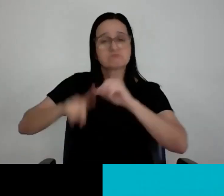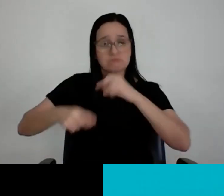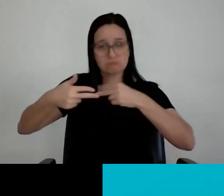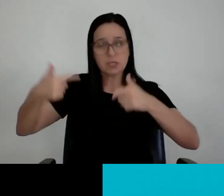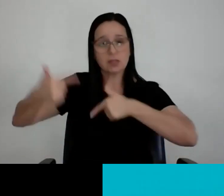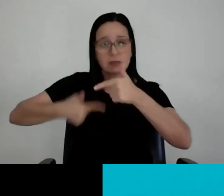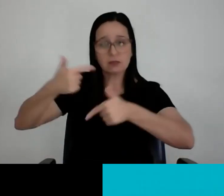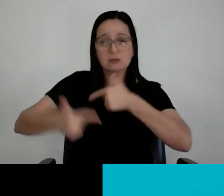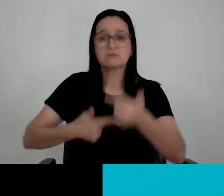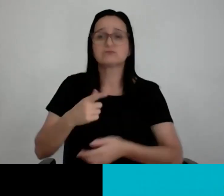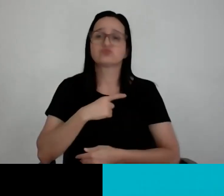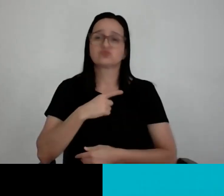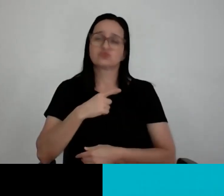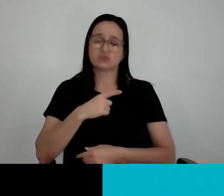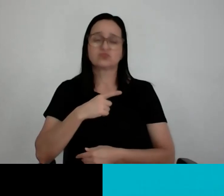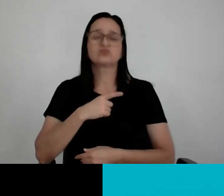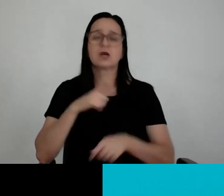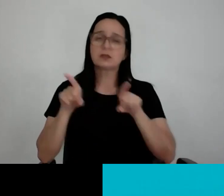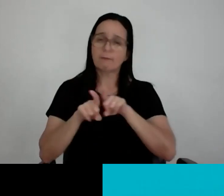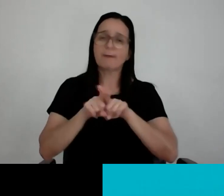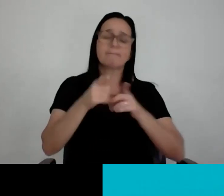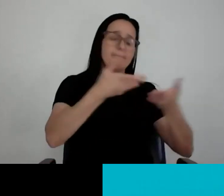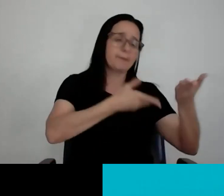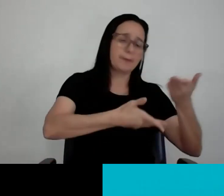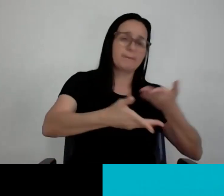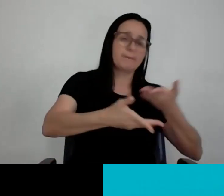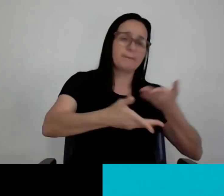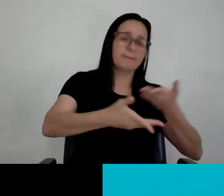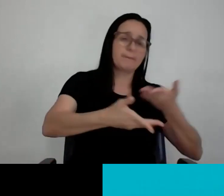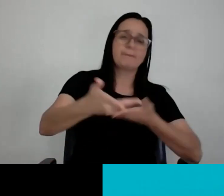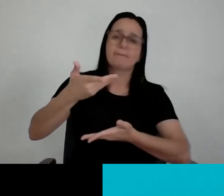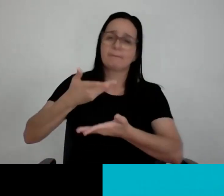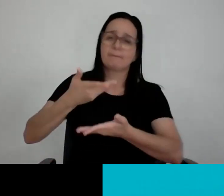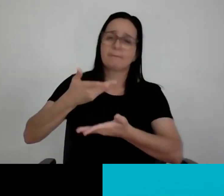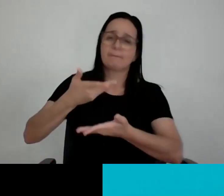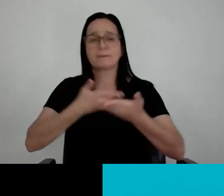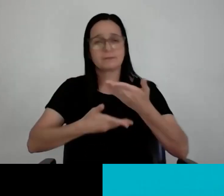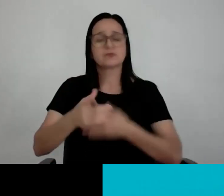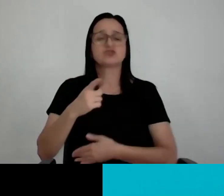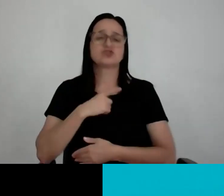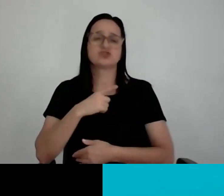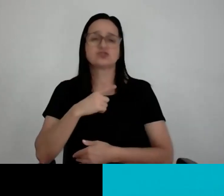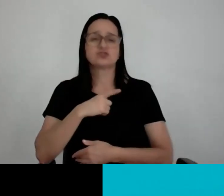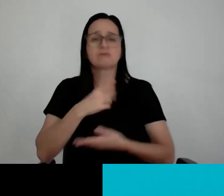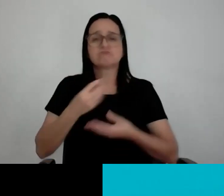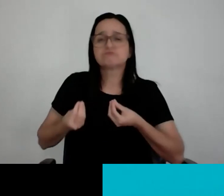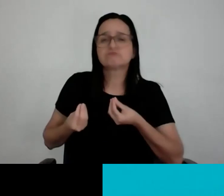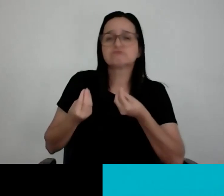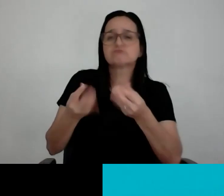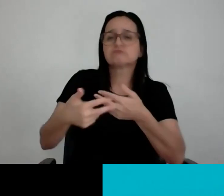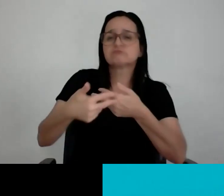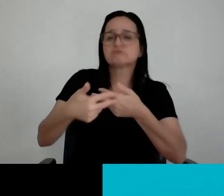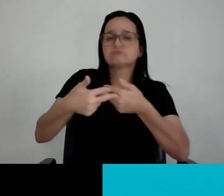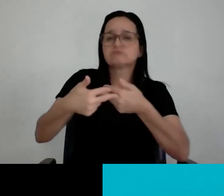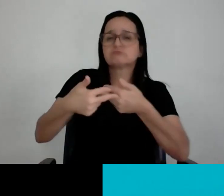mas manter um bom relacionamento, uma boa, uma entrega, dois anos, produzindo material, sem receber nada,